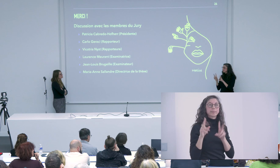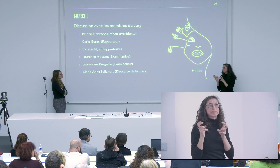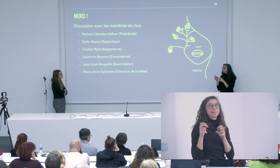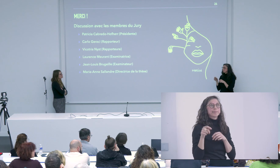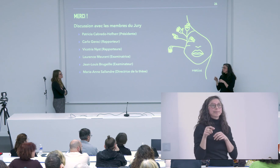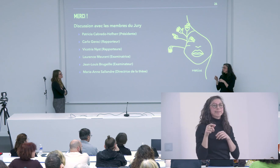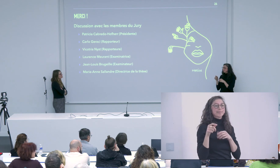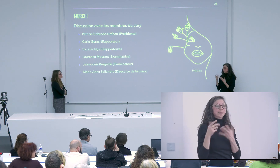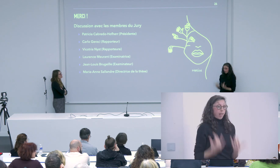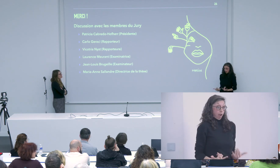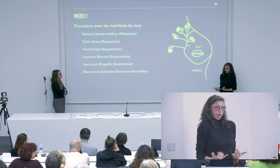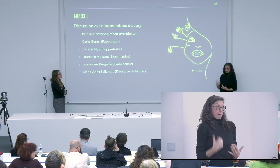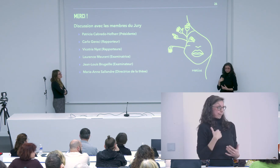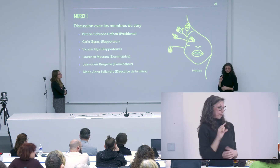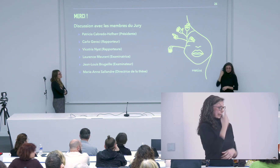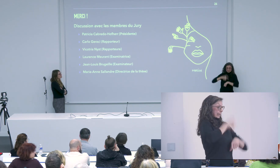unités lexicales.